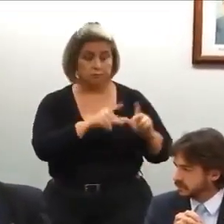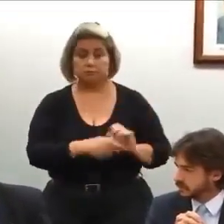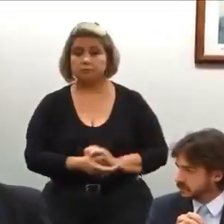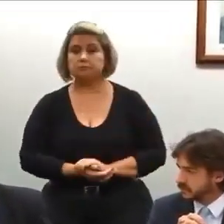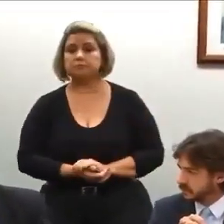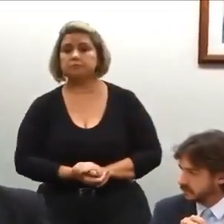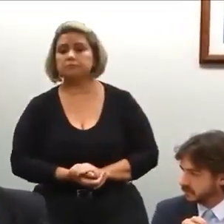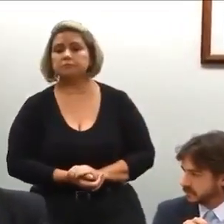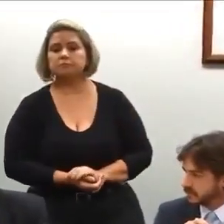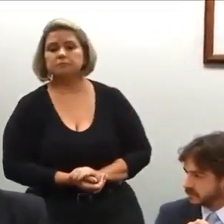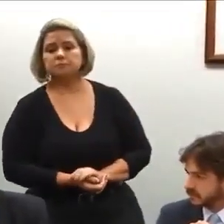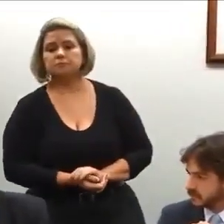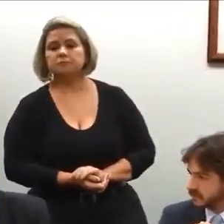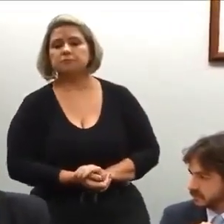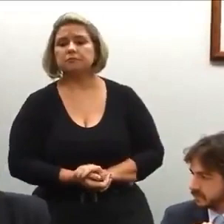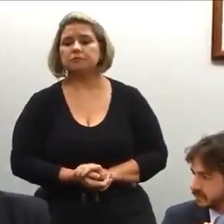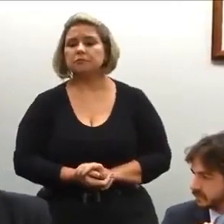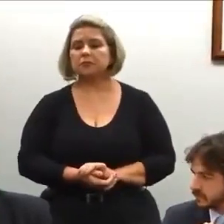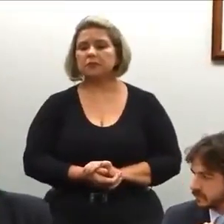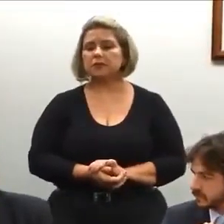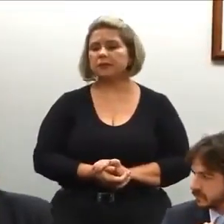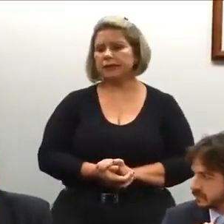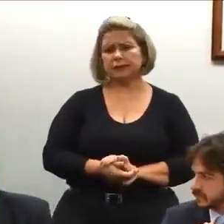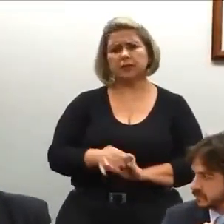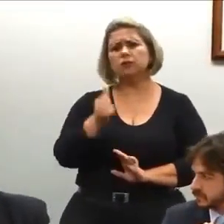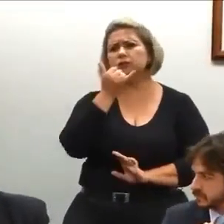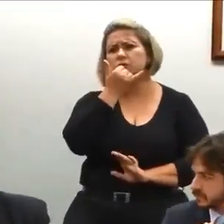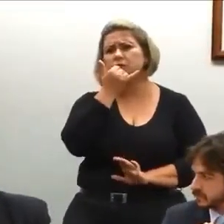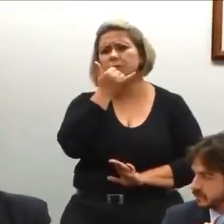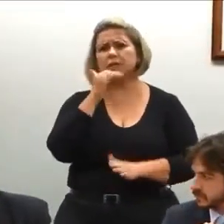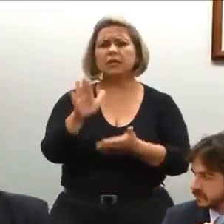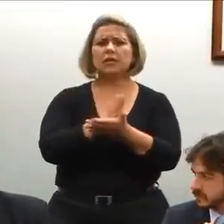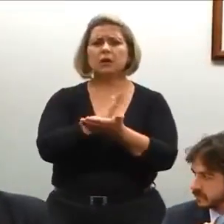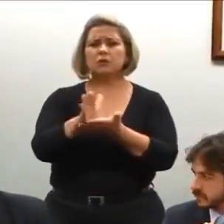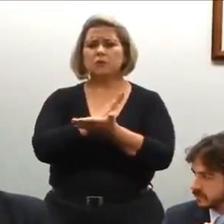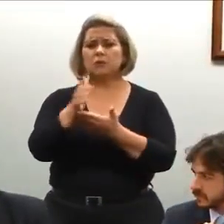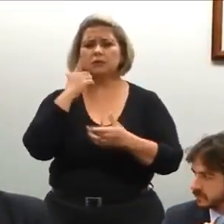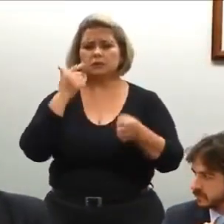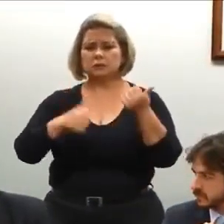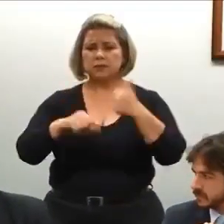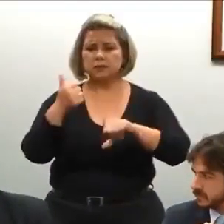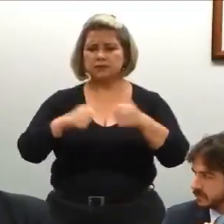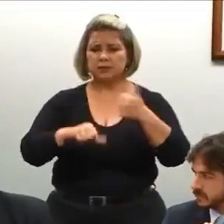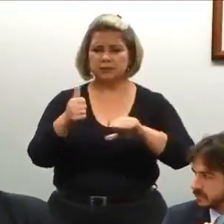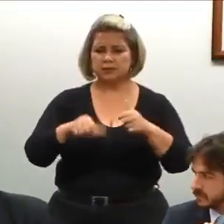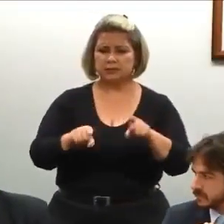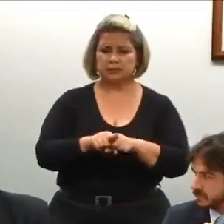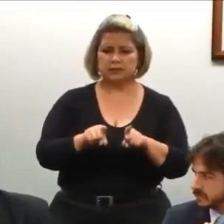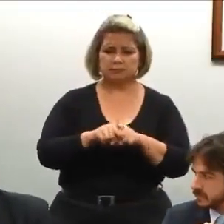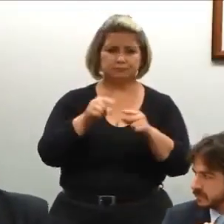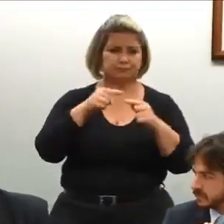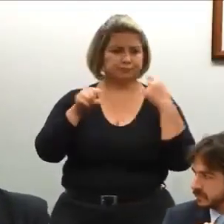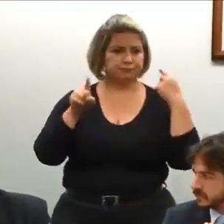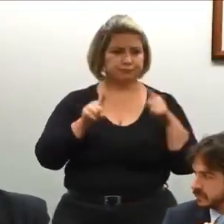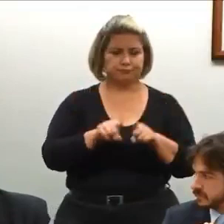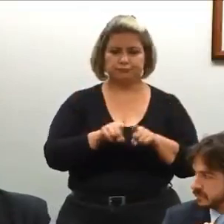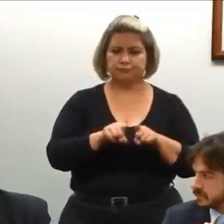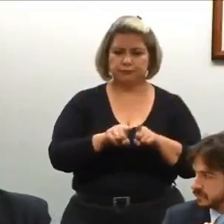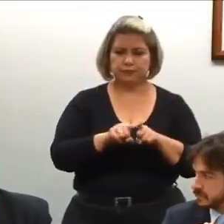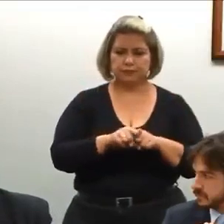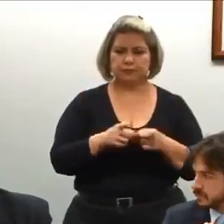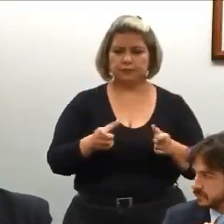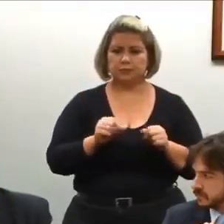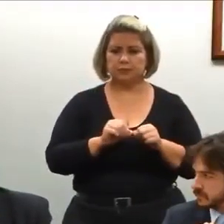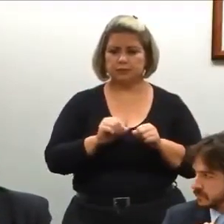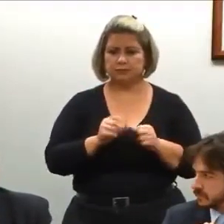Das que são respondíveis, porque tem um monte de coisa que é avaliação em totalidade, tem que ir embora, é inadequado. Diante disso, que posso